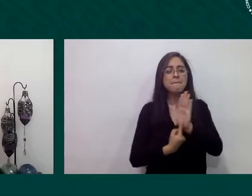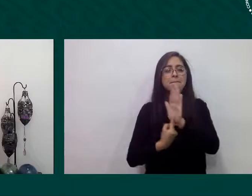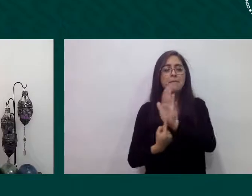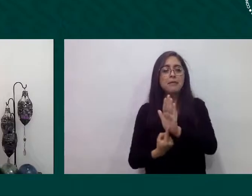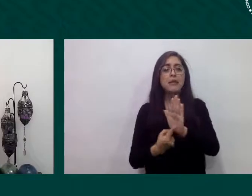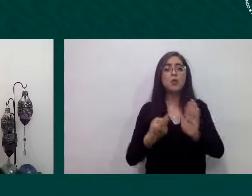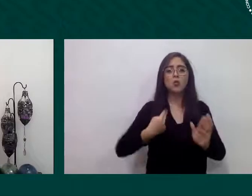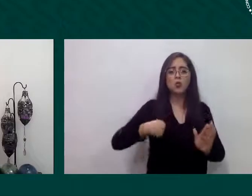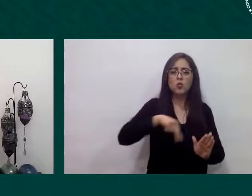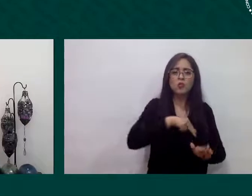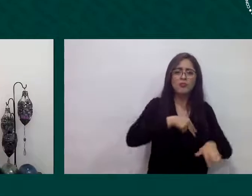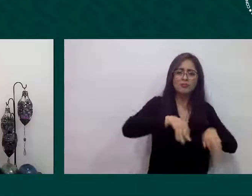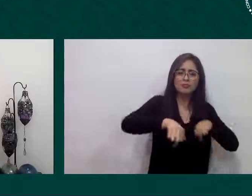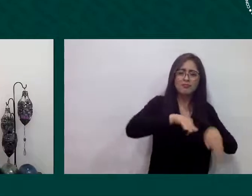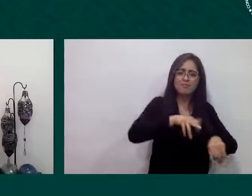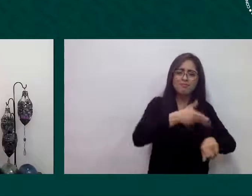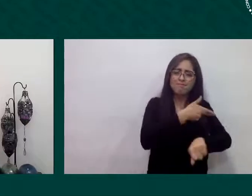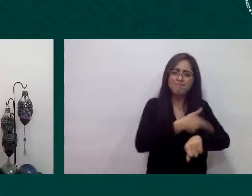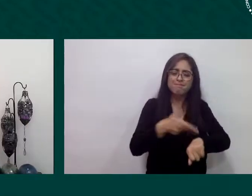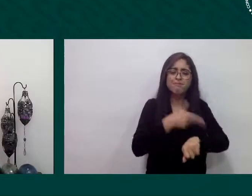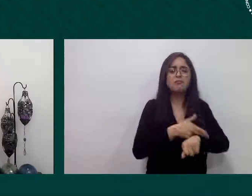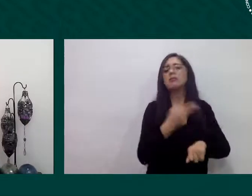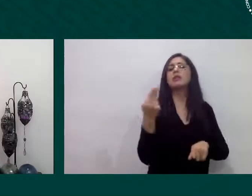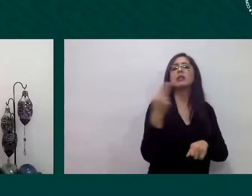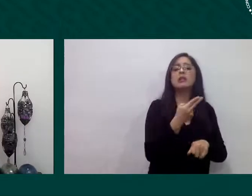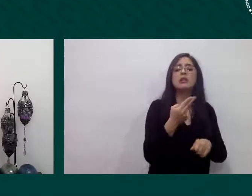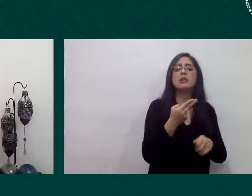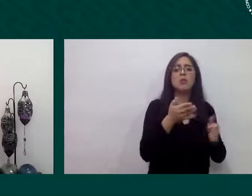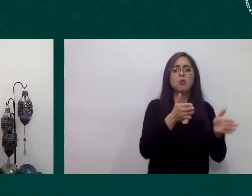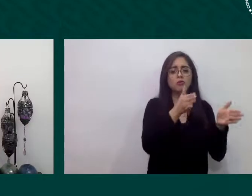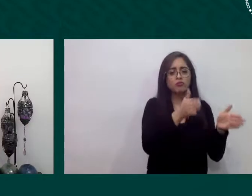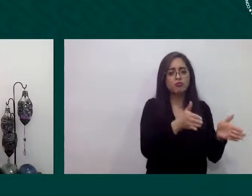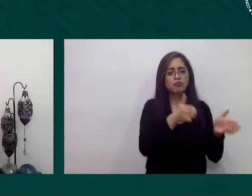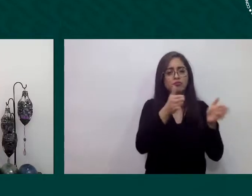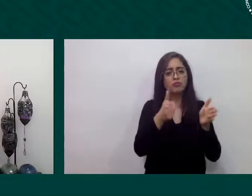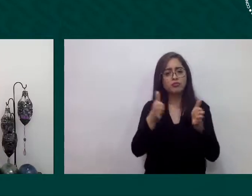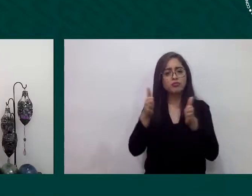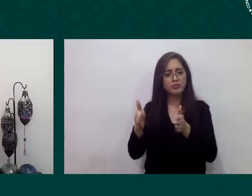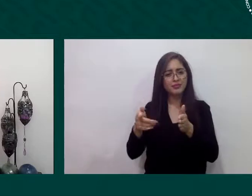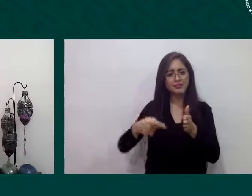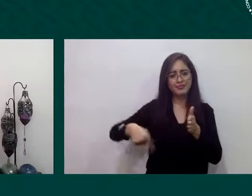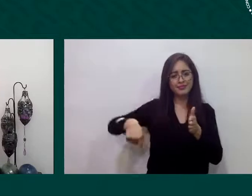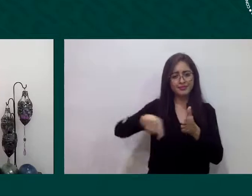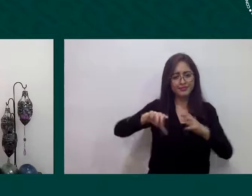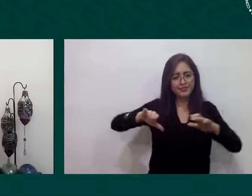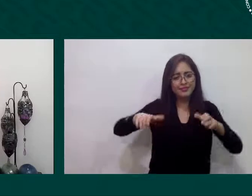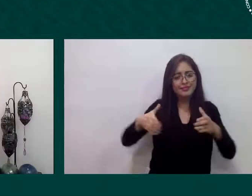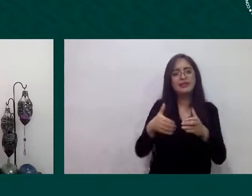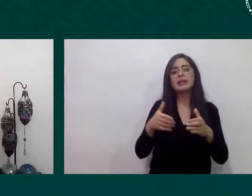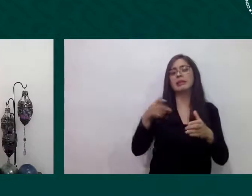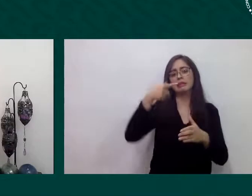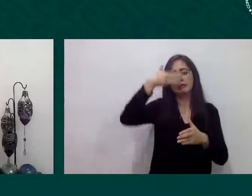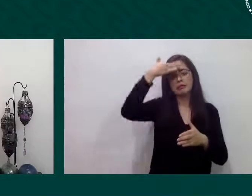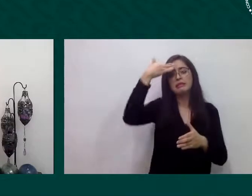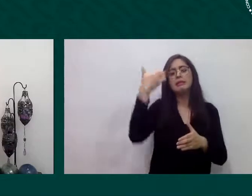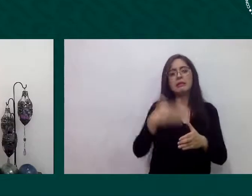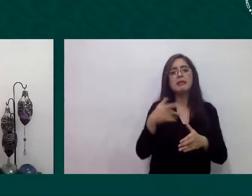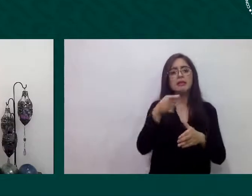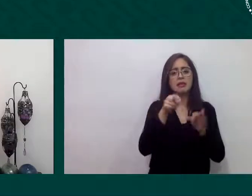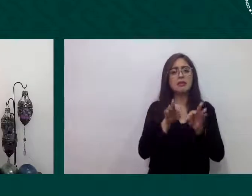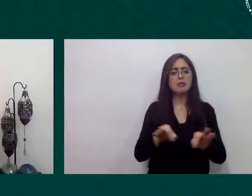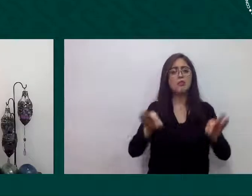movilidad sabiendo la importancia que tiene que tiene escuchar sus voces y por supuesto estos mensajes